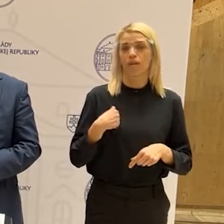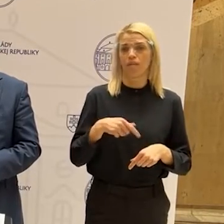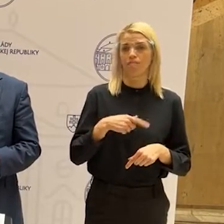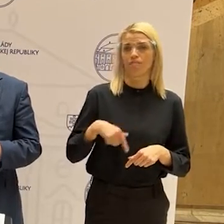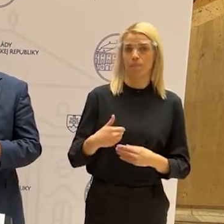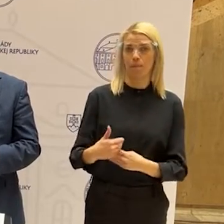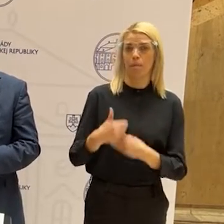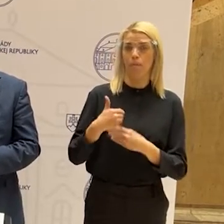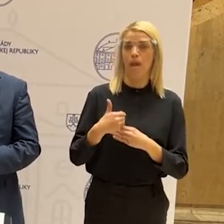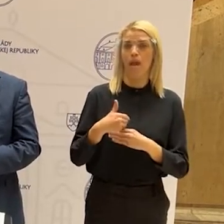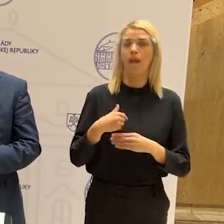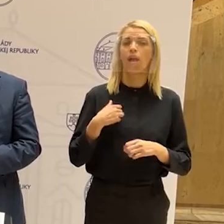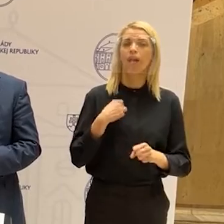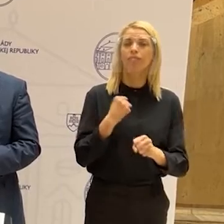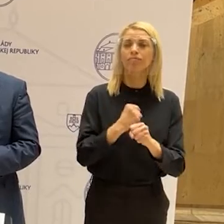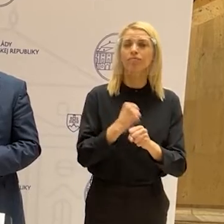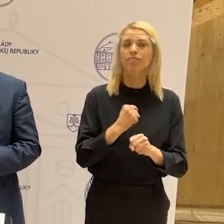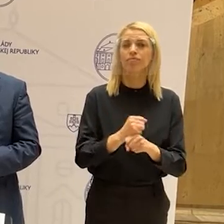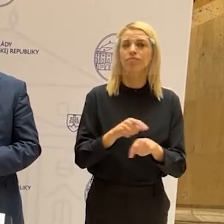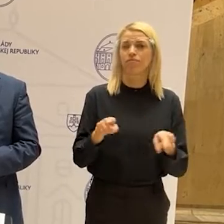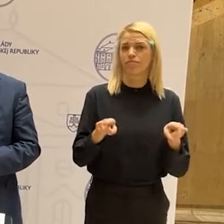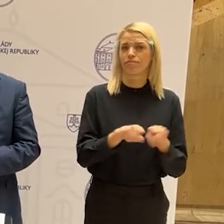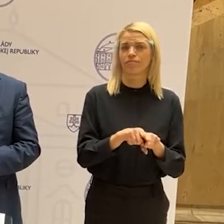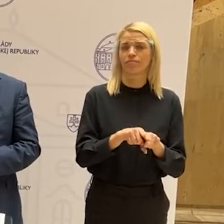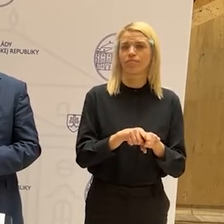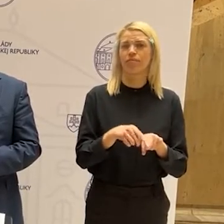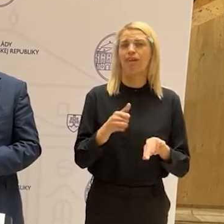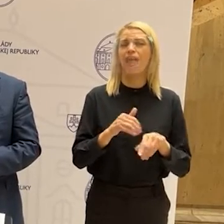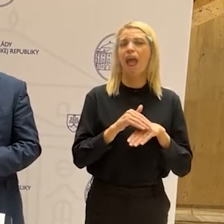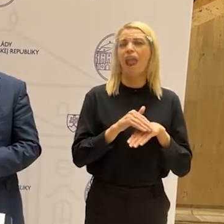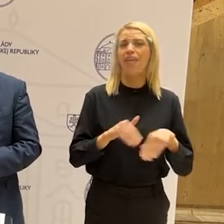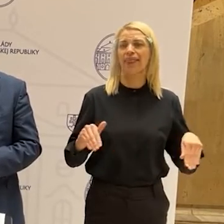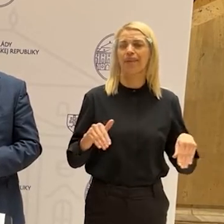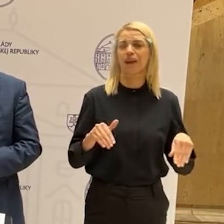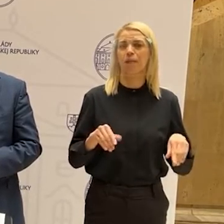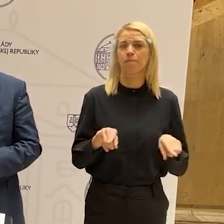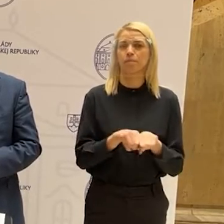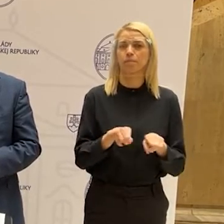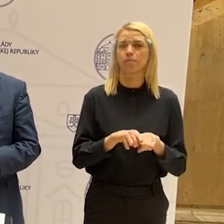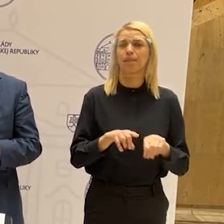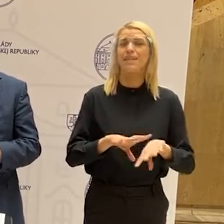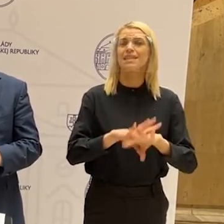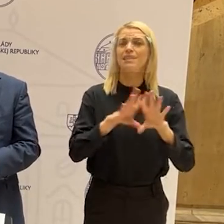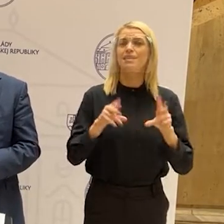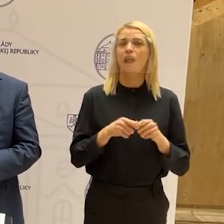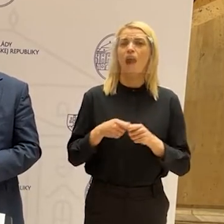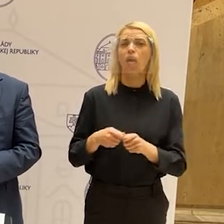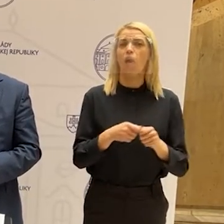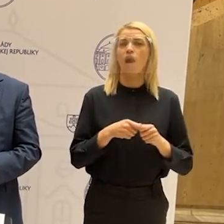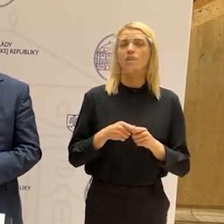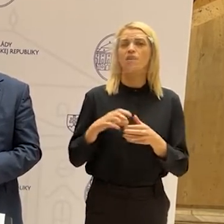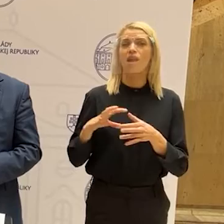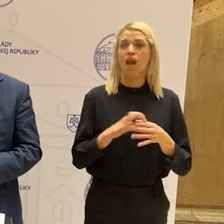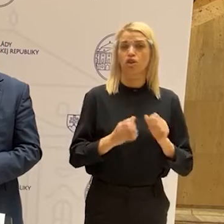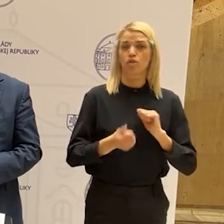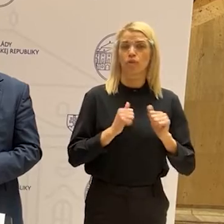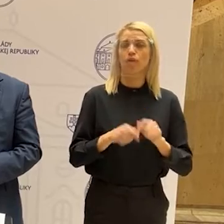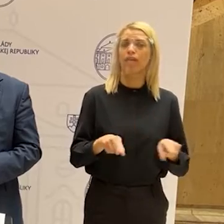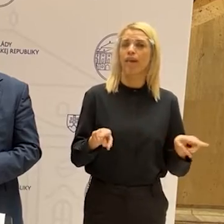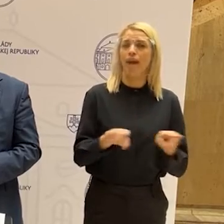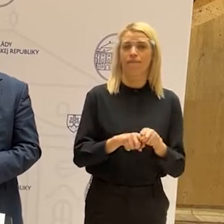aby sme to dopracovali v jednotnej línii, aby sme predložili za celú koalíciu v rámci športu rovnaké